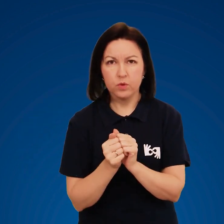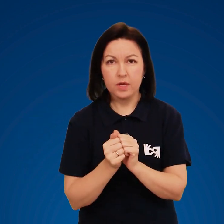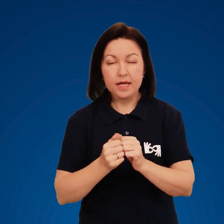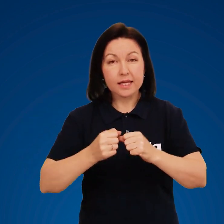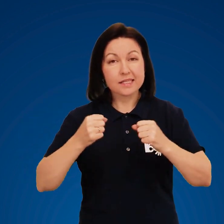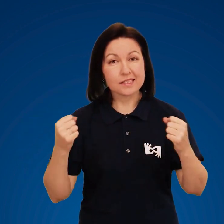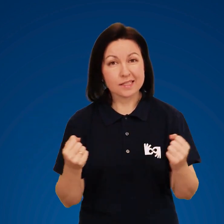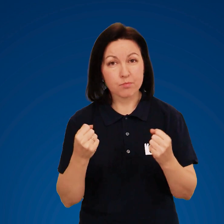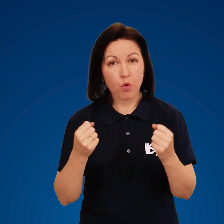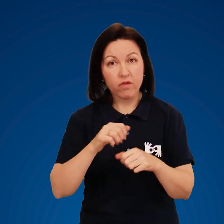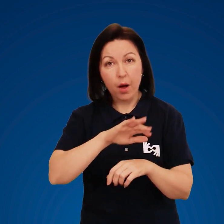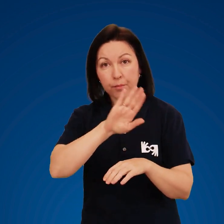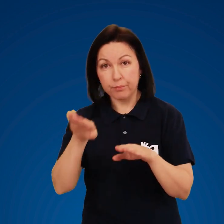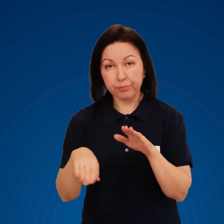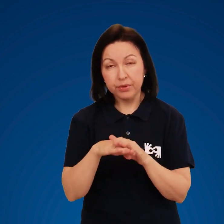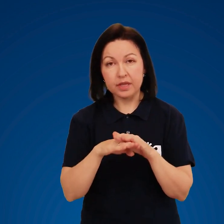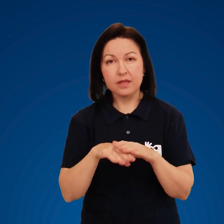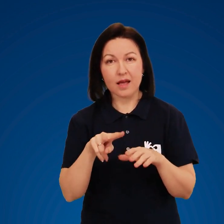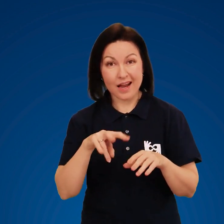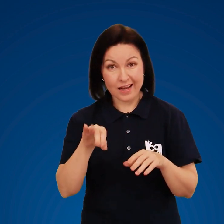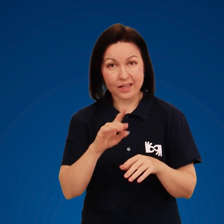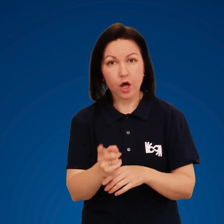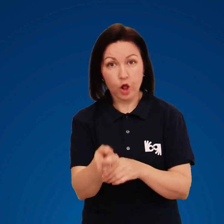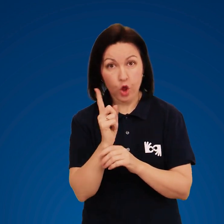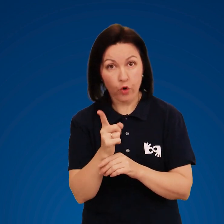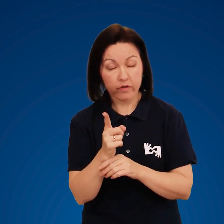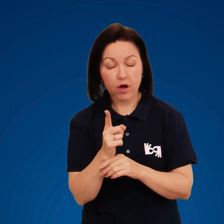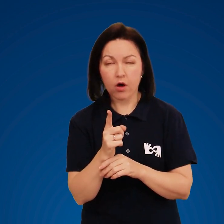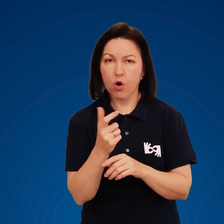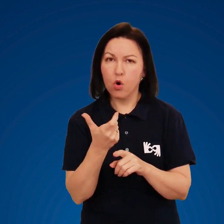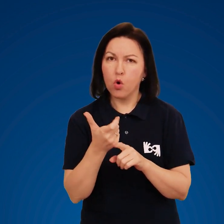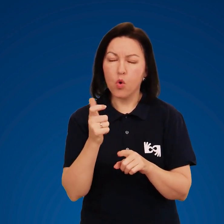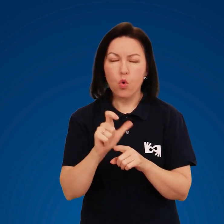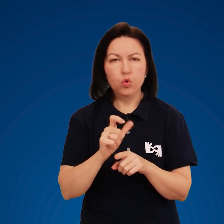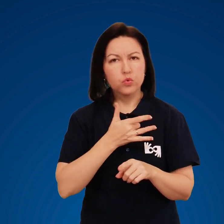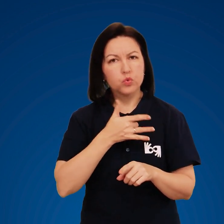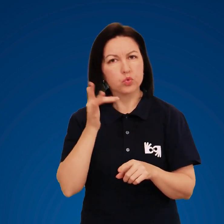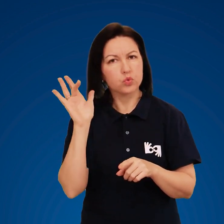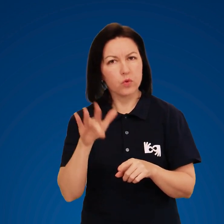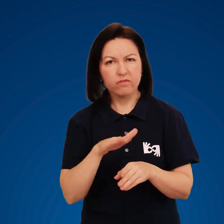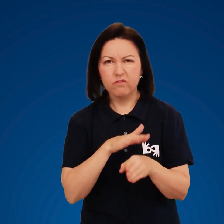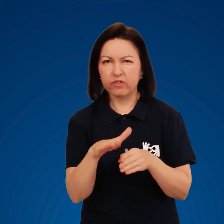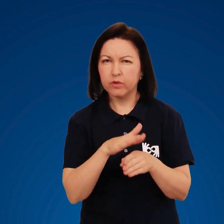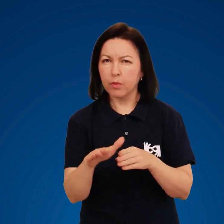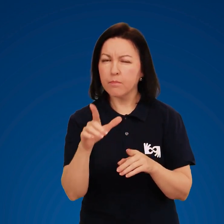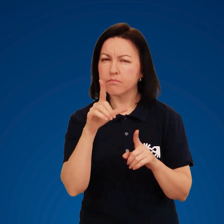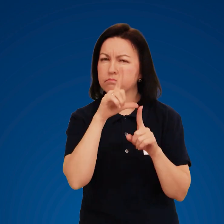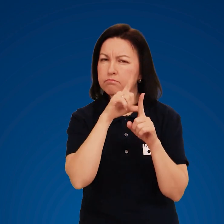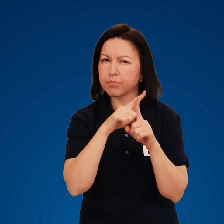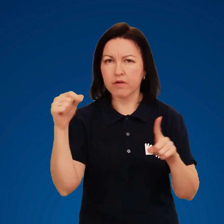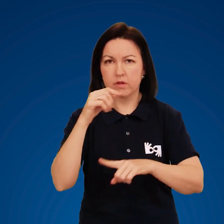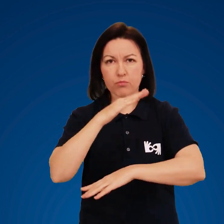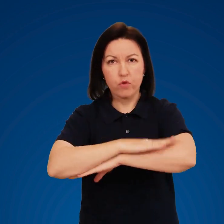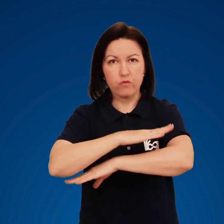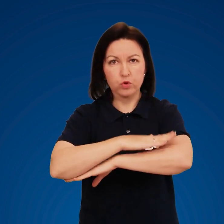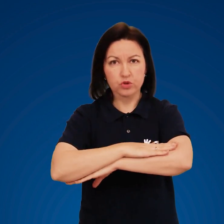Твердо засвойте, що зимова підлідна ловля риби потребує особливо суворого